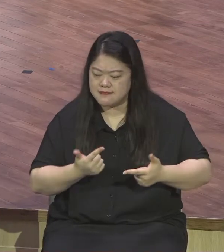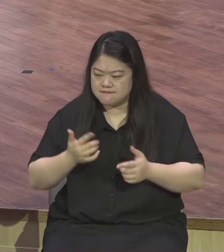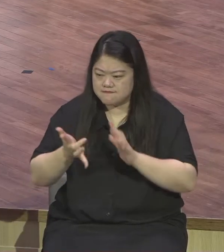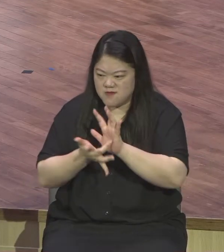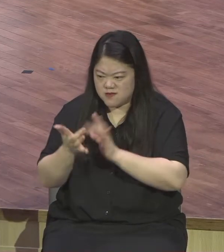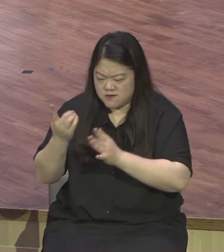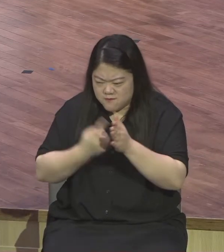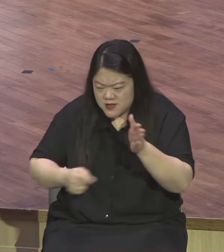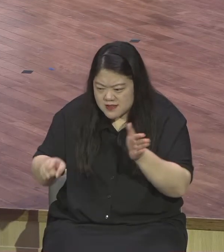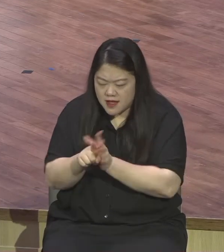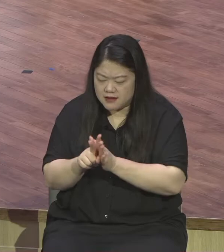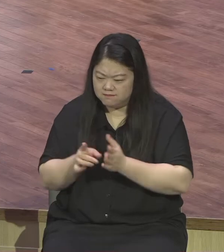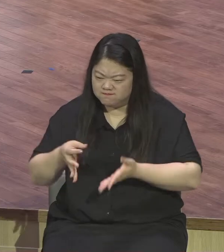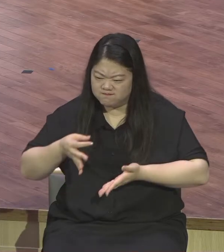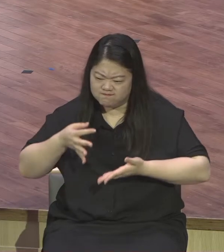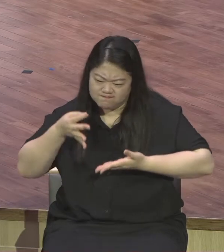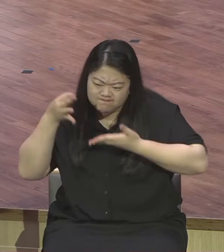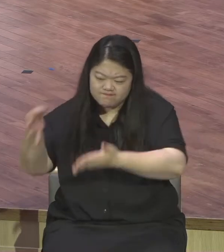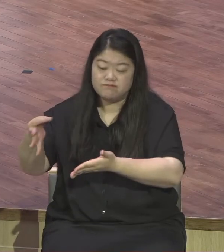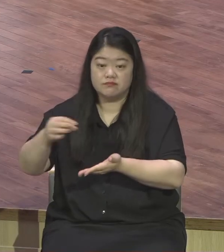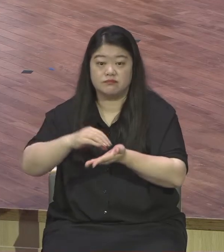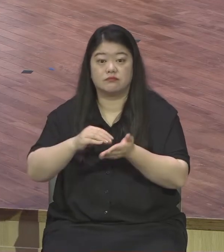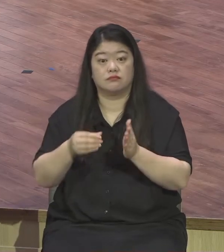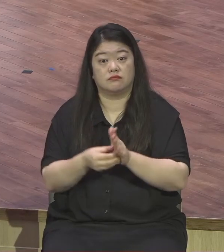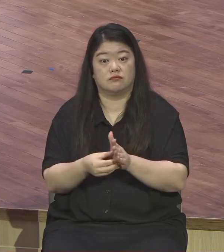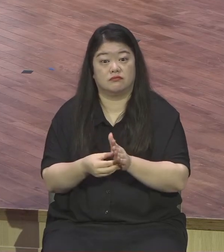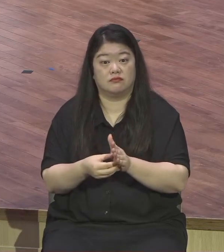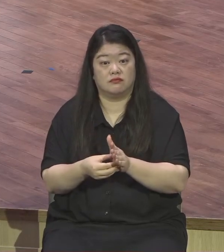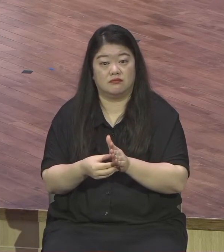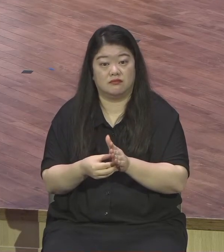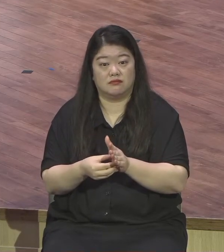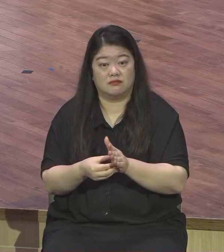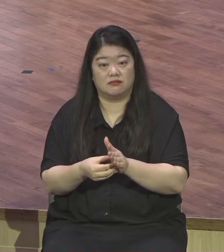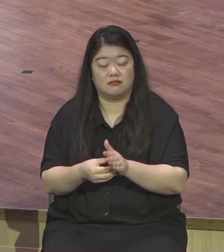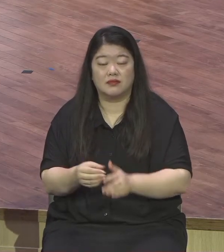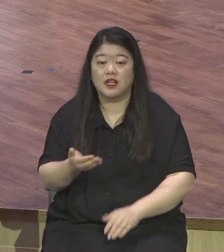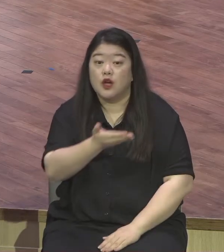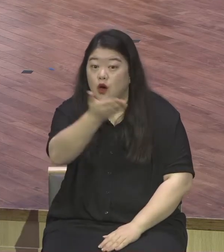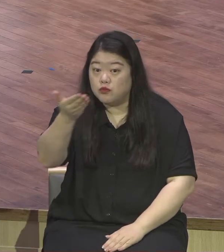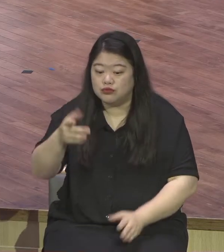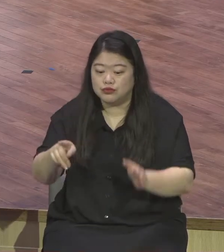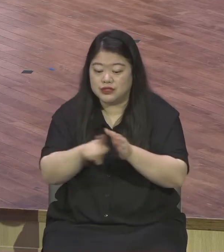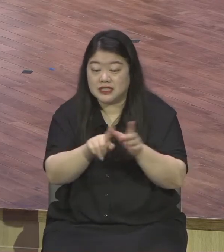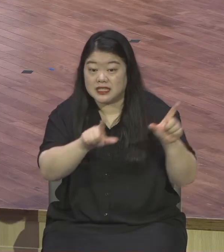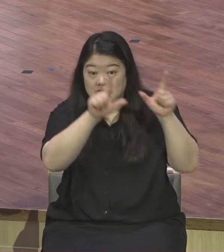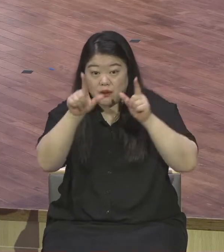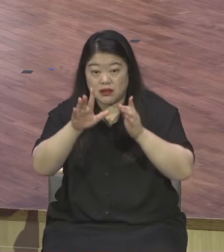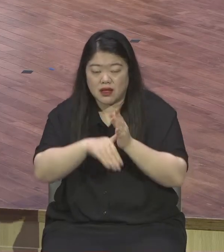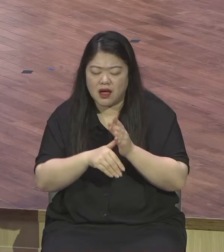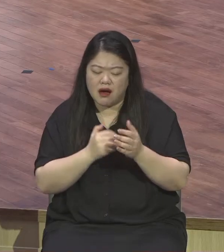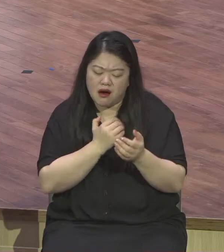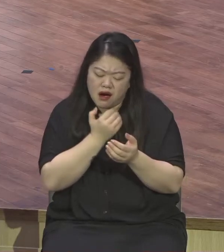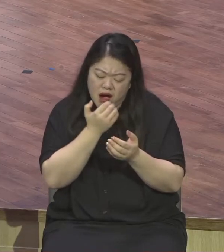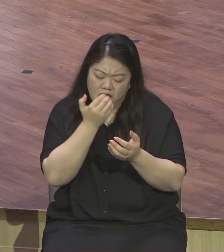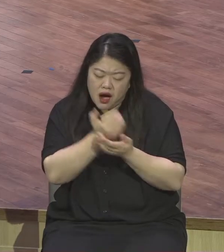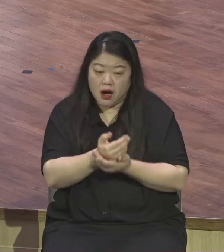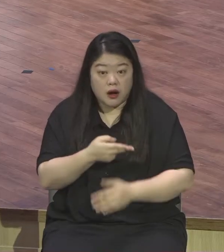신앙생활은요. 감동이 없으면 영적 성장이 안 됩니다. 은혜를 받아야